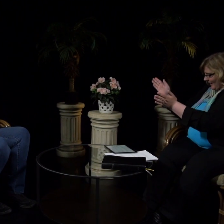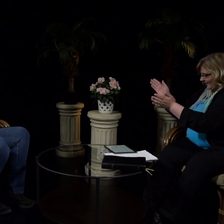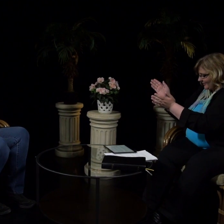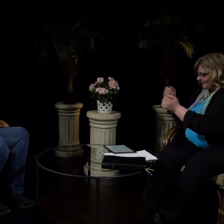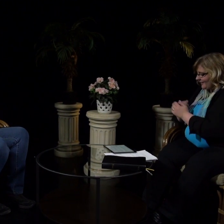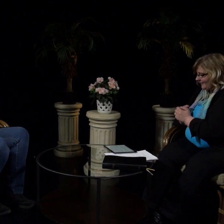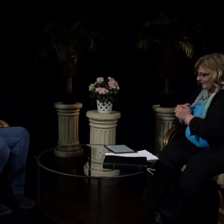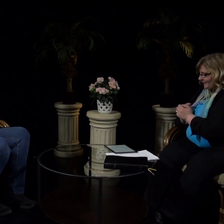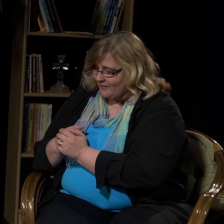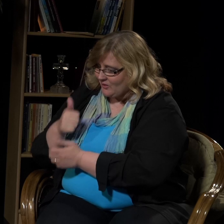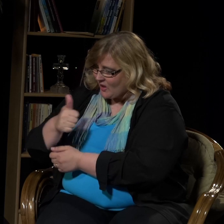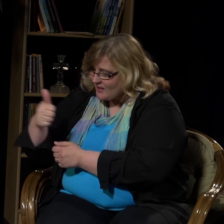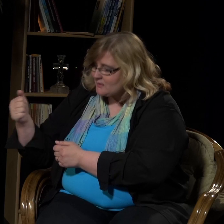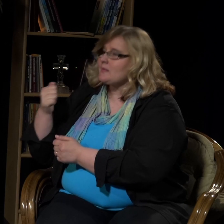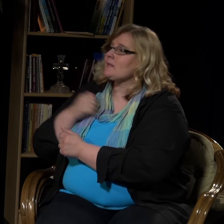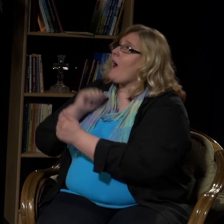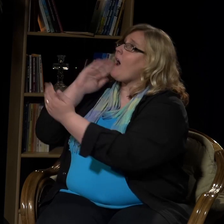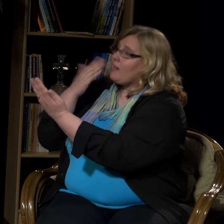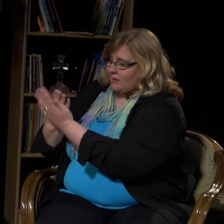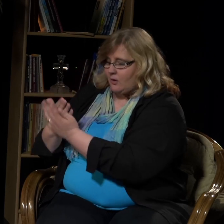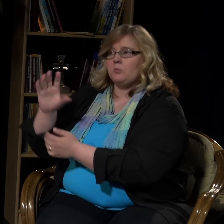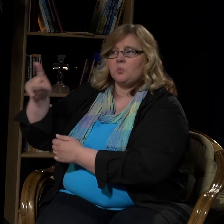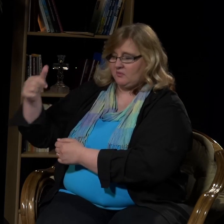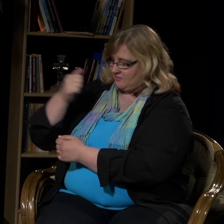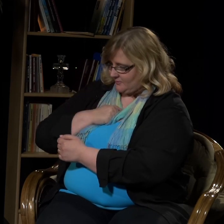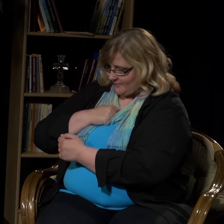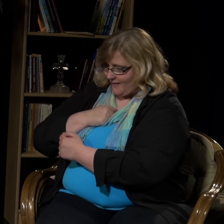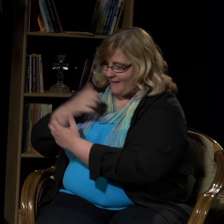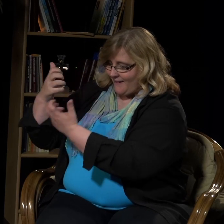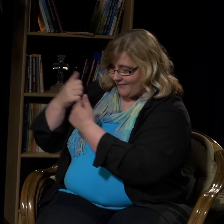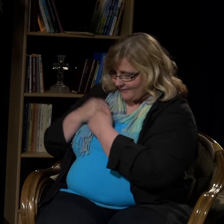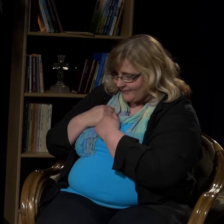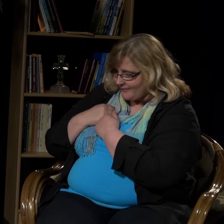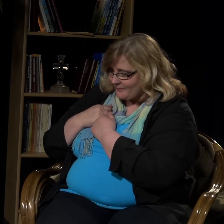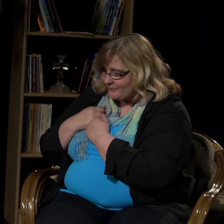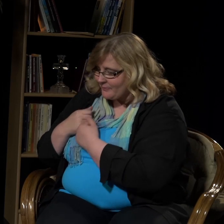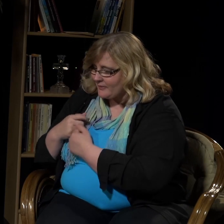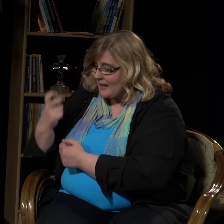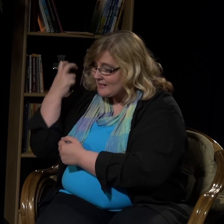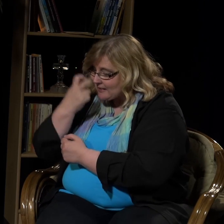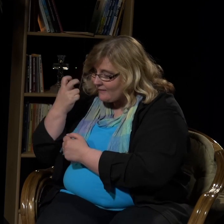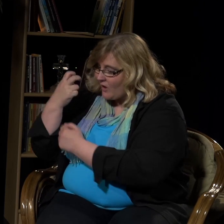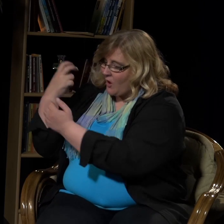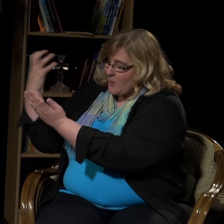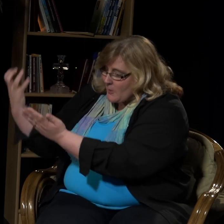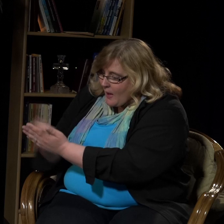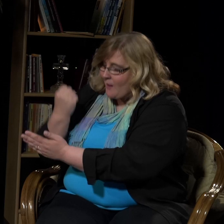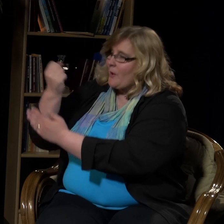teille avataan, sillä jokainen anova saa, etsivä löytää ja kolkuttavalle avataan.